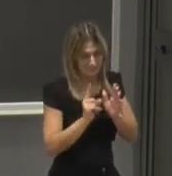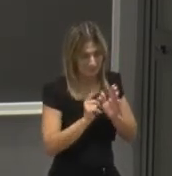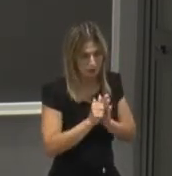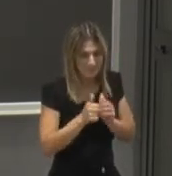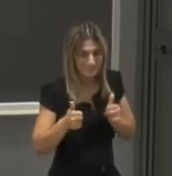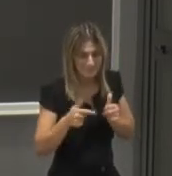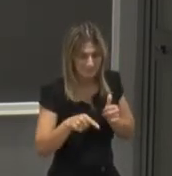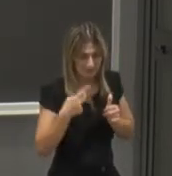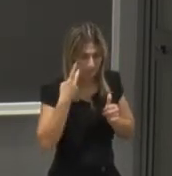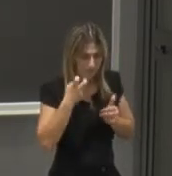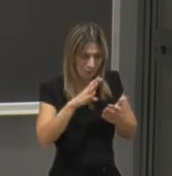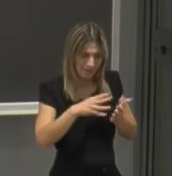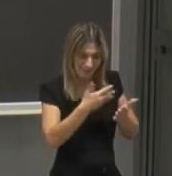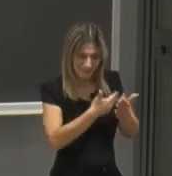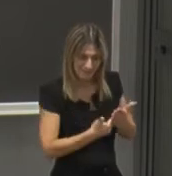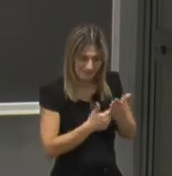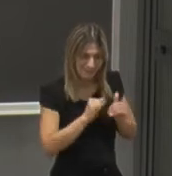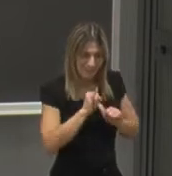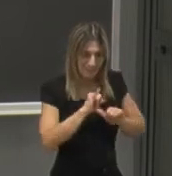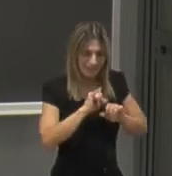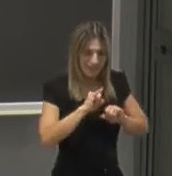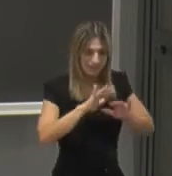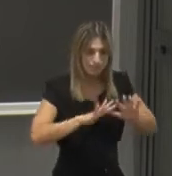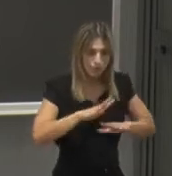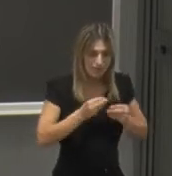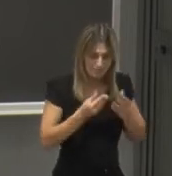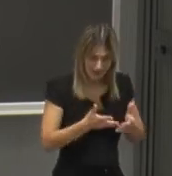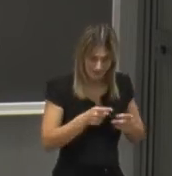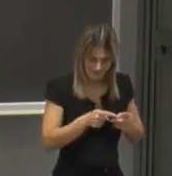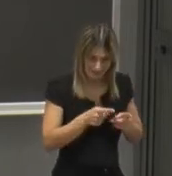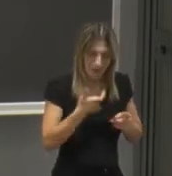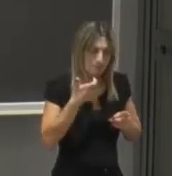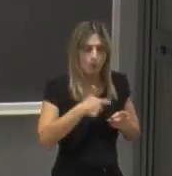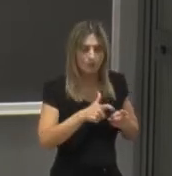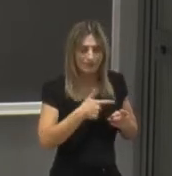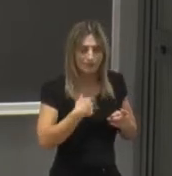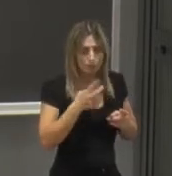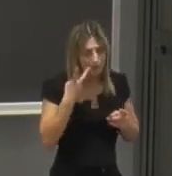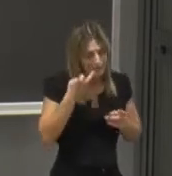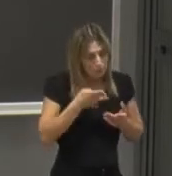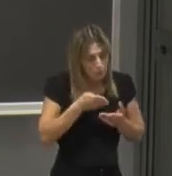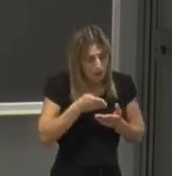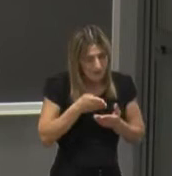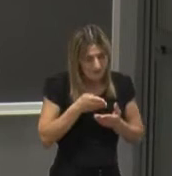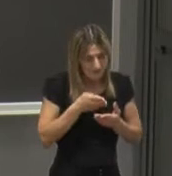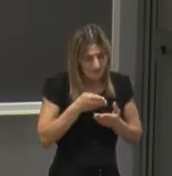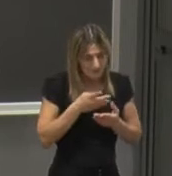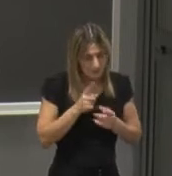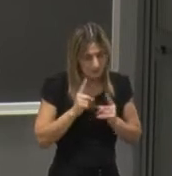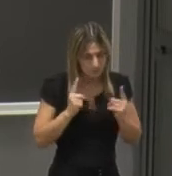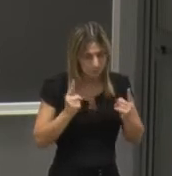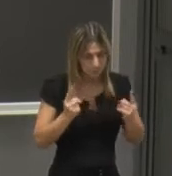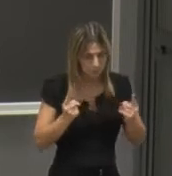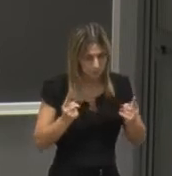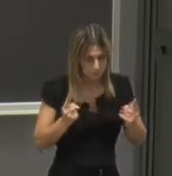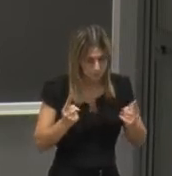questo punto di vista dall'informatica propriamente detta perché si rivolge a tutta l